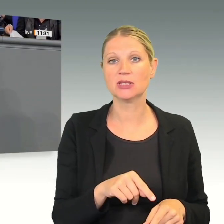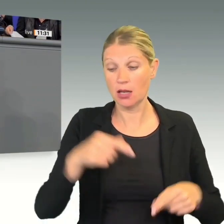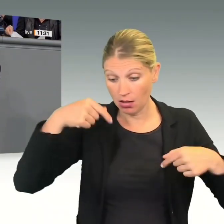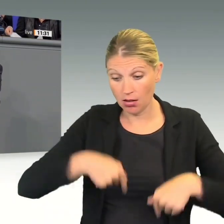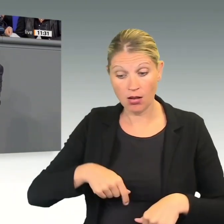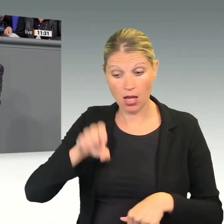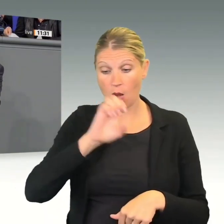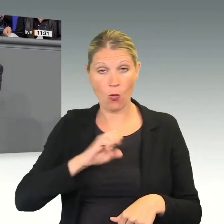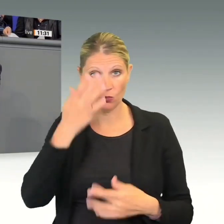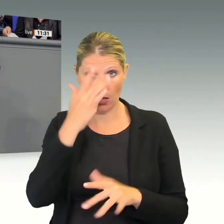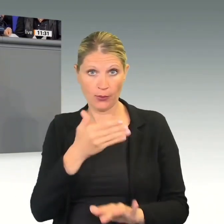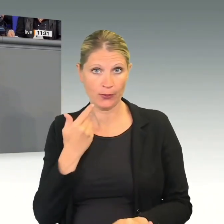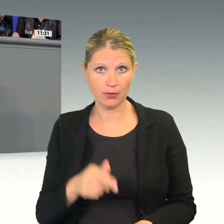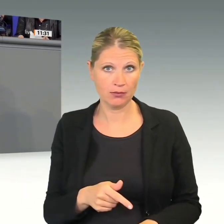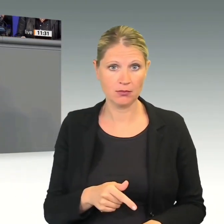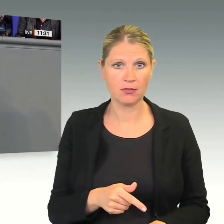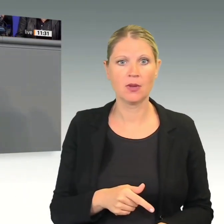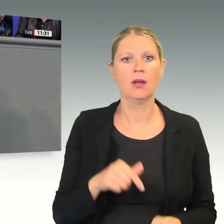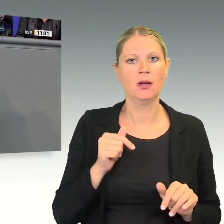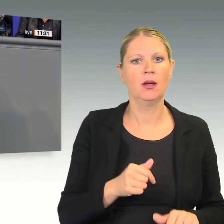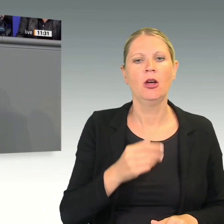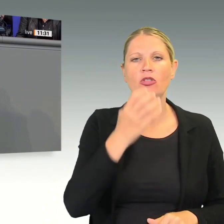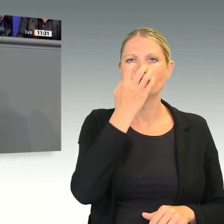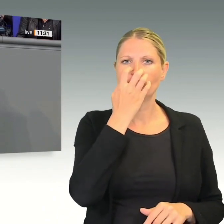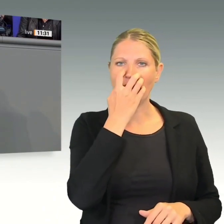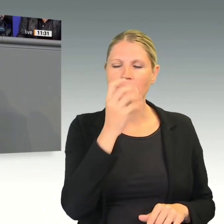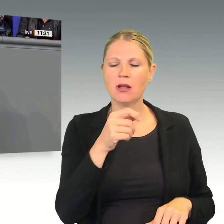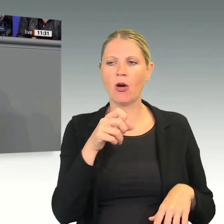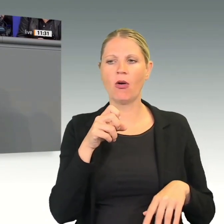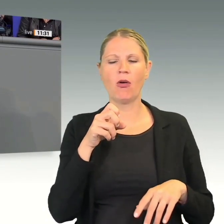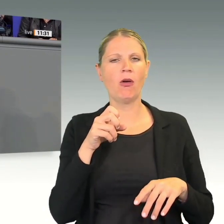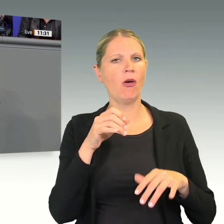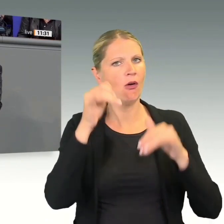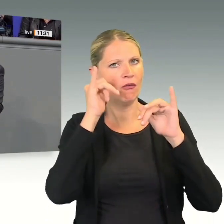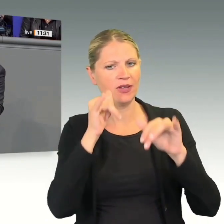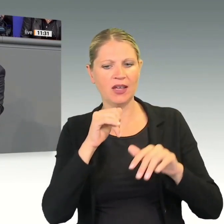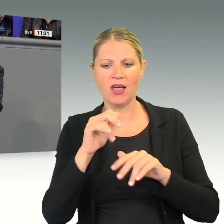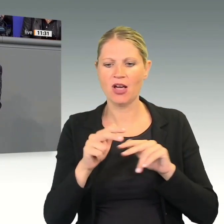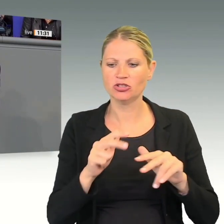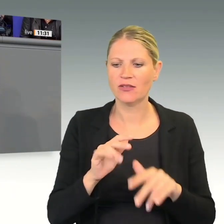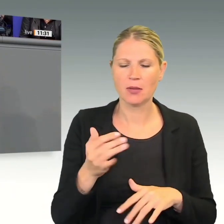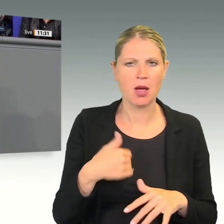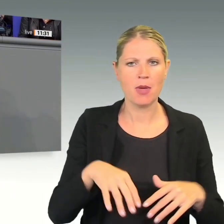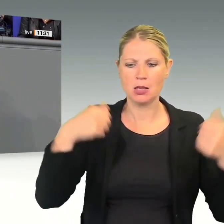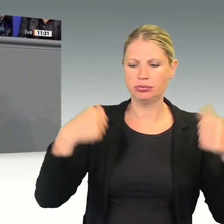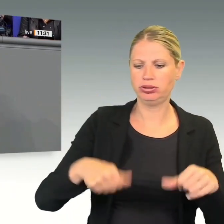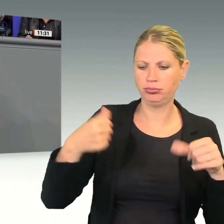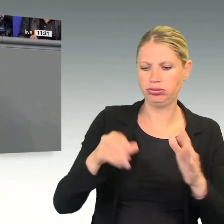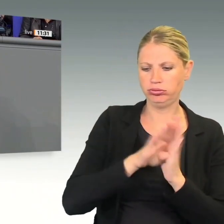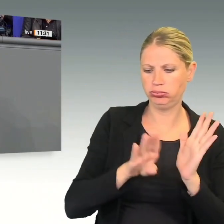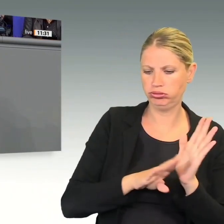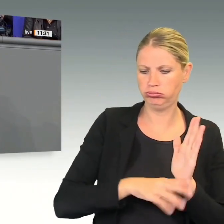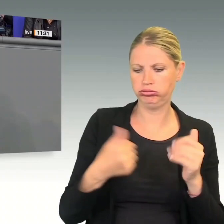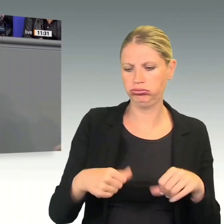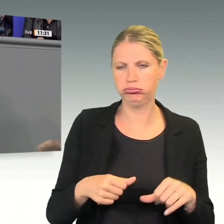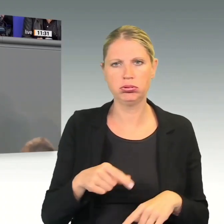hätten. Während unsere Schweine- und Viehwirtschaft mit immer neuen bürokratischen Vorschriften durch unsere Bundesregierung erdrückt wird, gelten in Südamerika mit